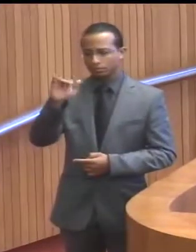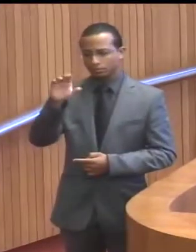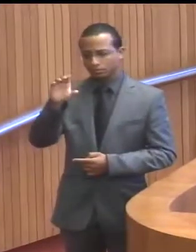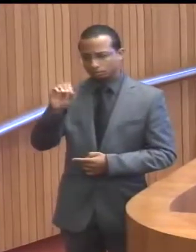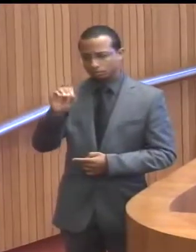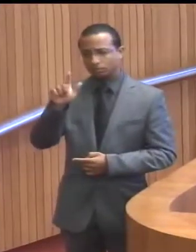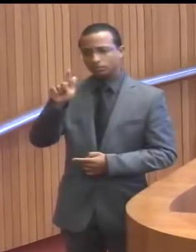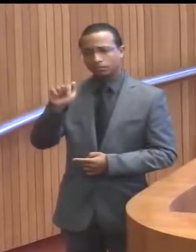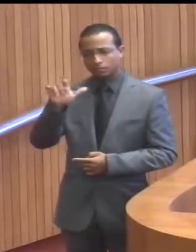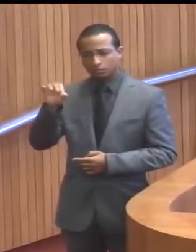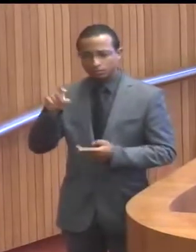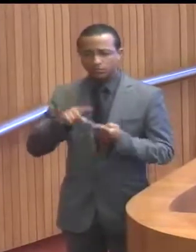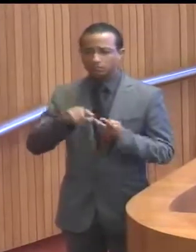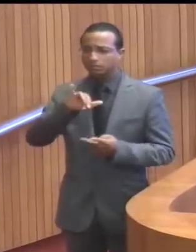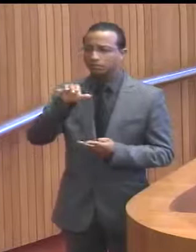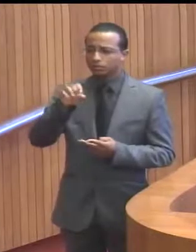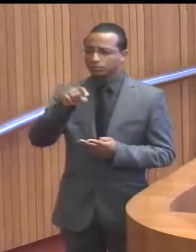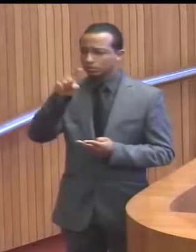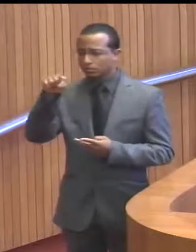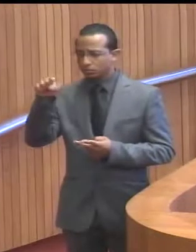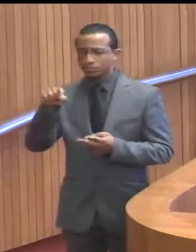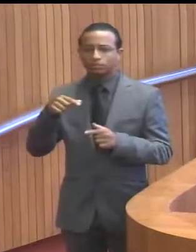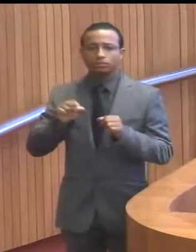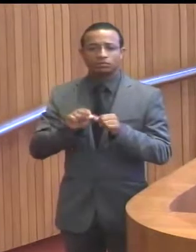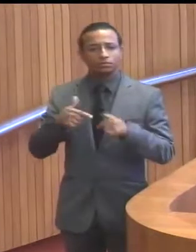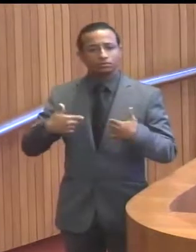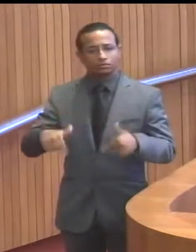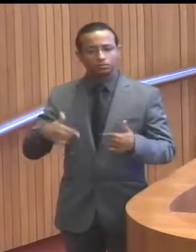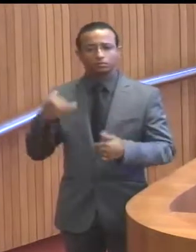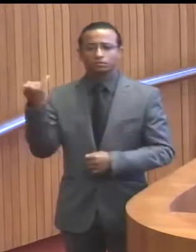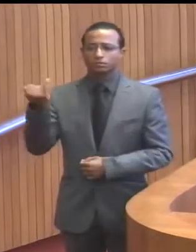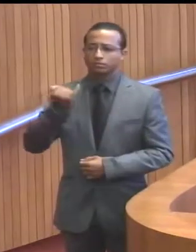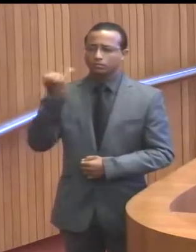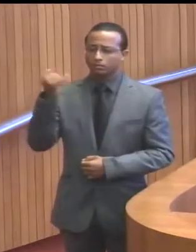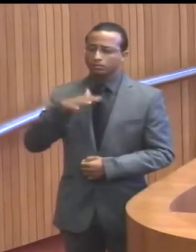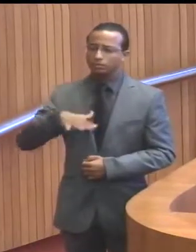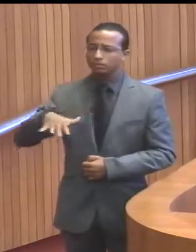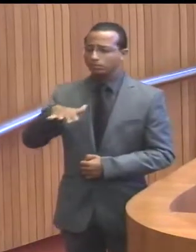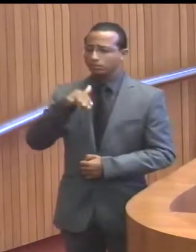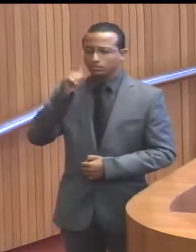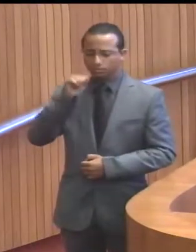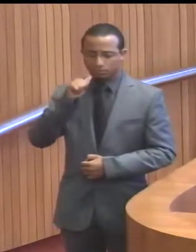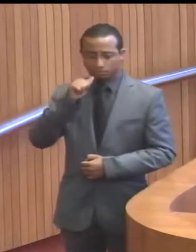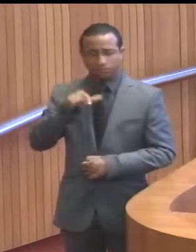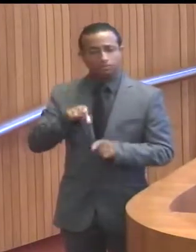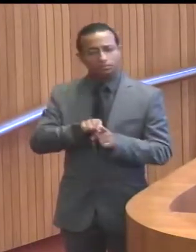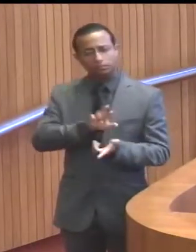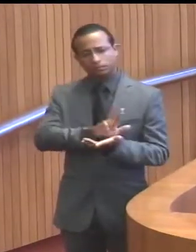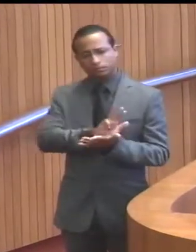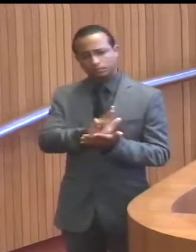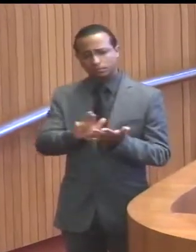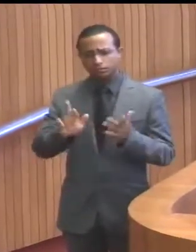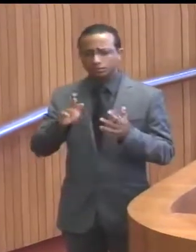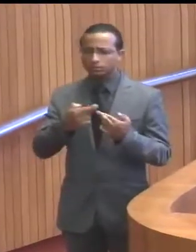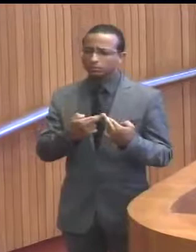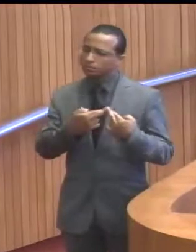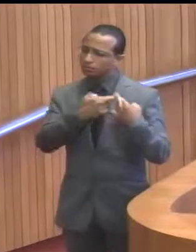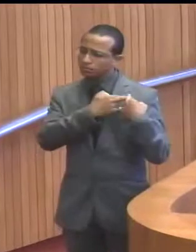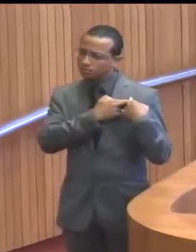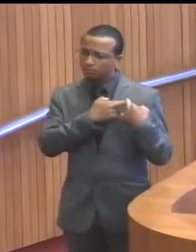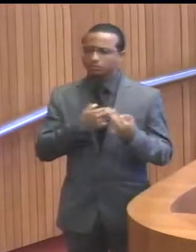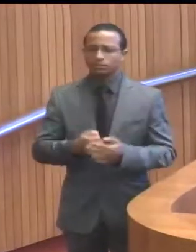Rubem Brito, Jô, que faz um trabalho muito importante no campo das mulheres, e outras representações mais,